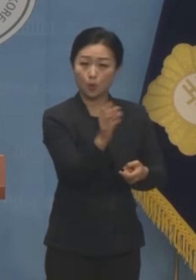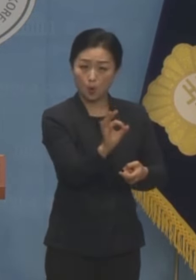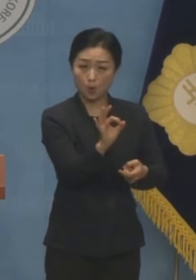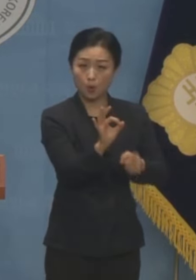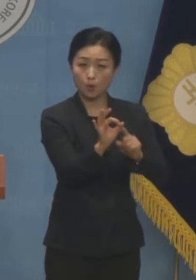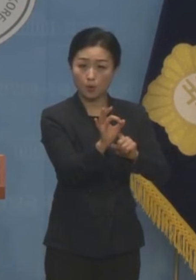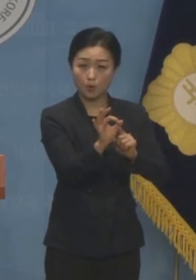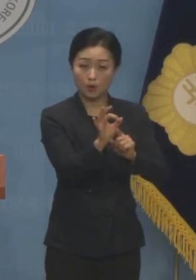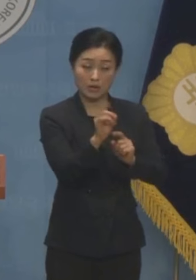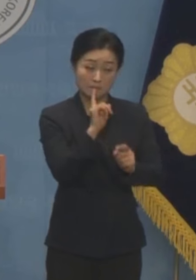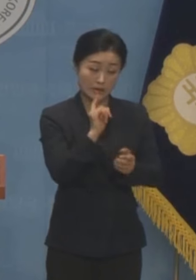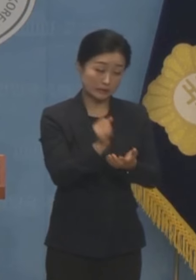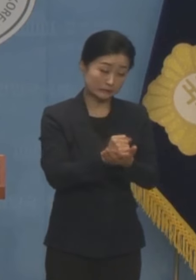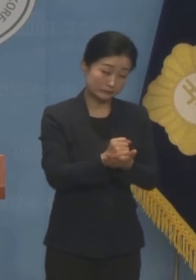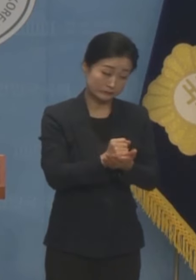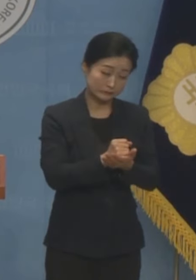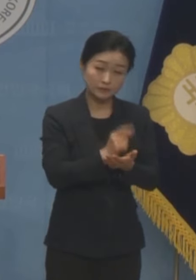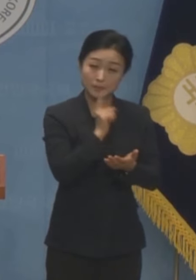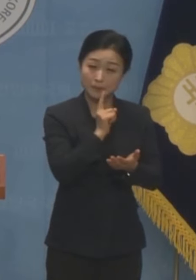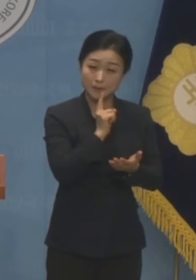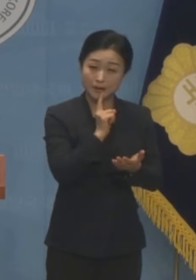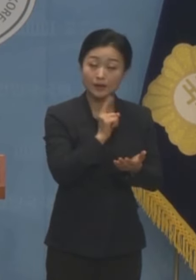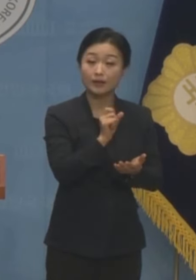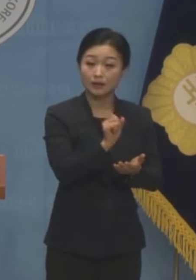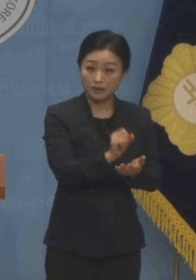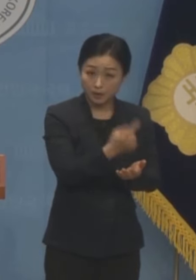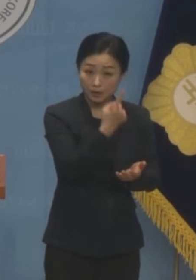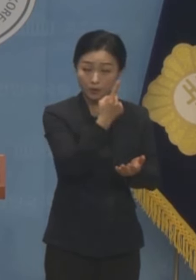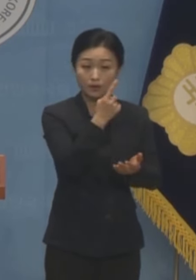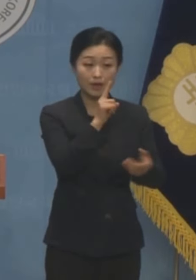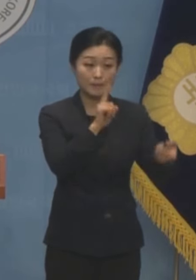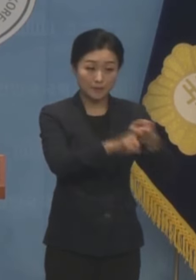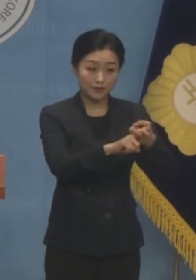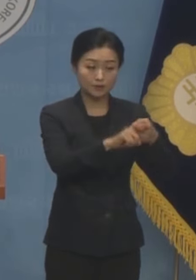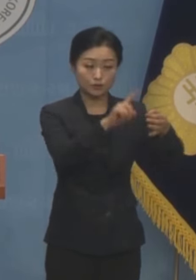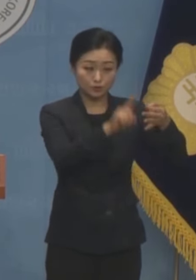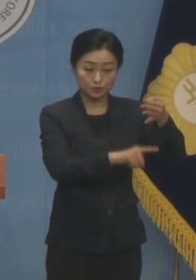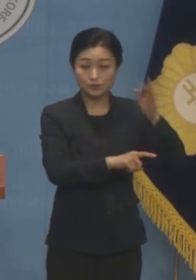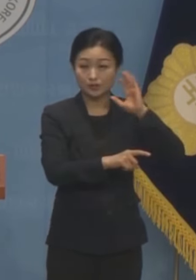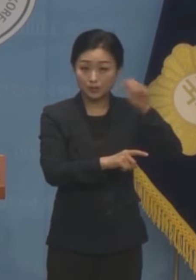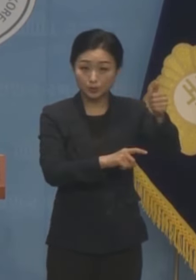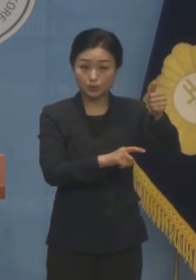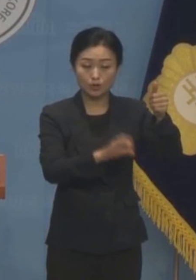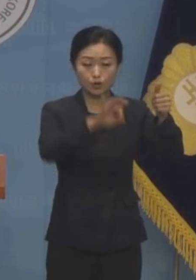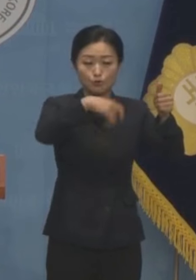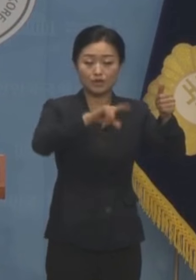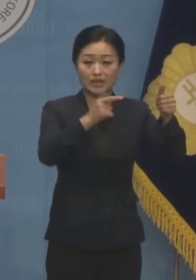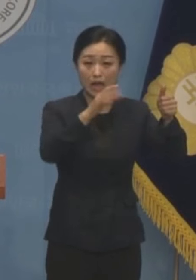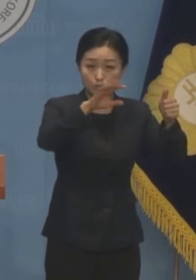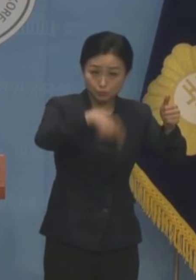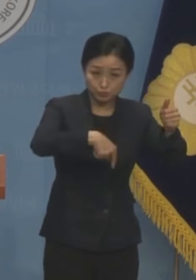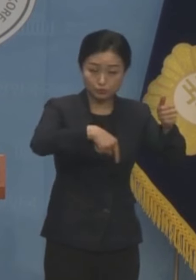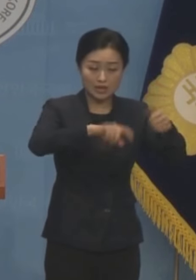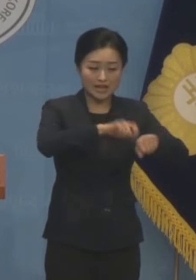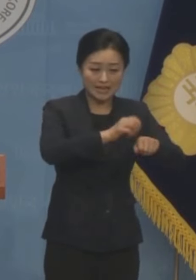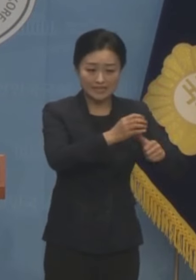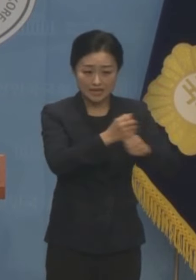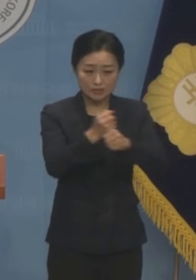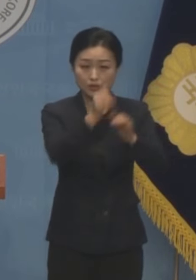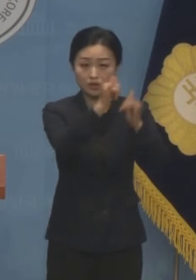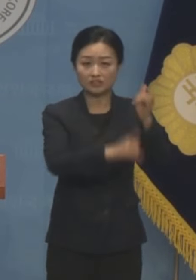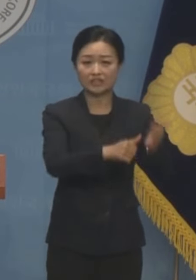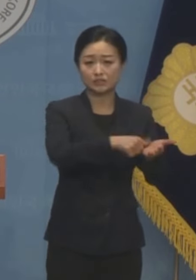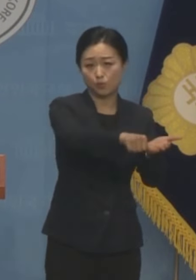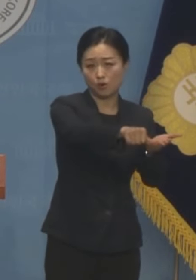잡서를 설파하고 그 수강생 친일대통령은 위안부와 강제징용의 역사를